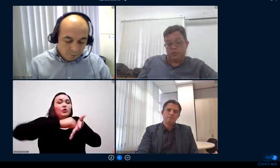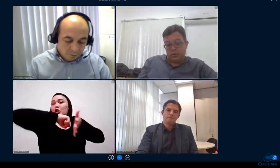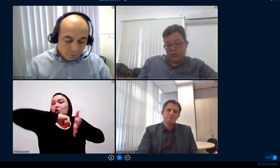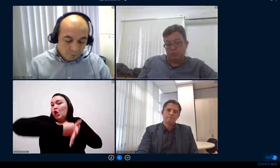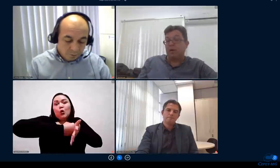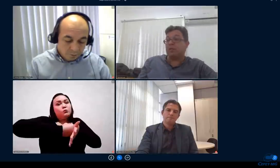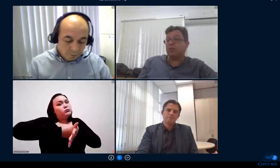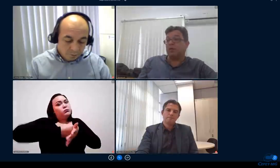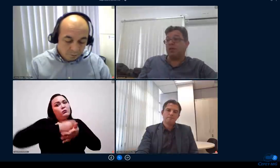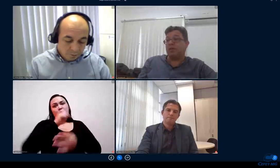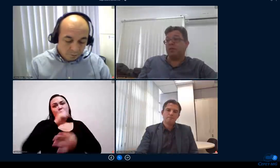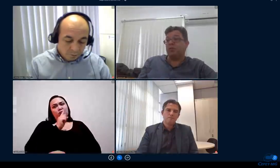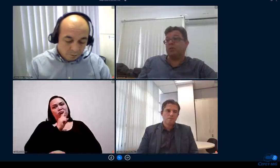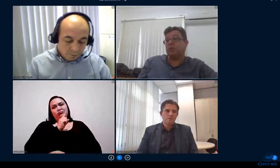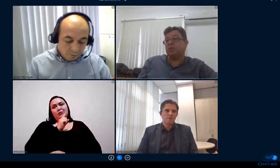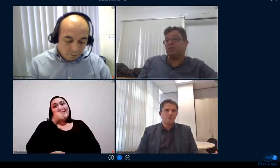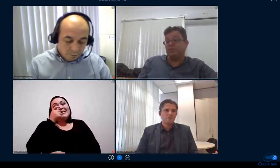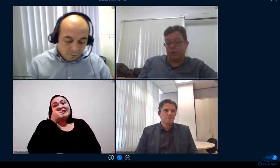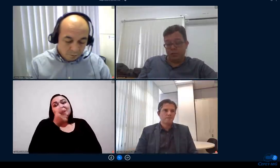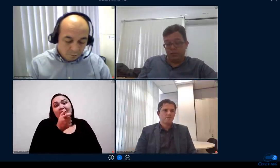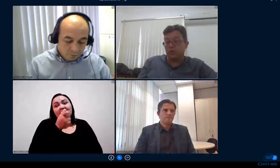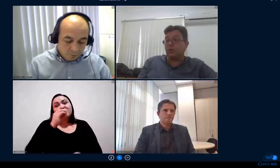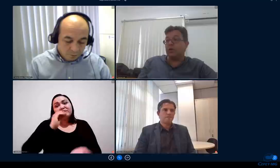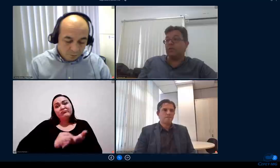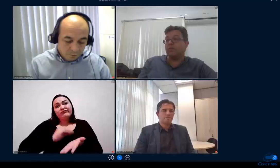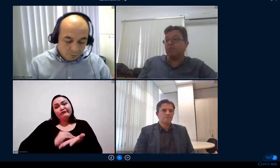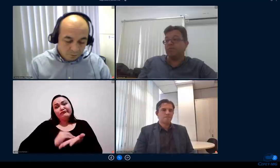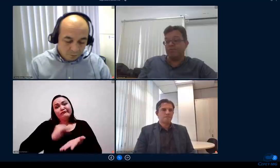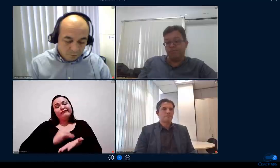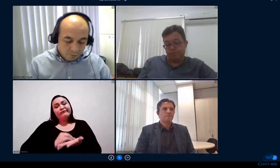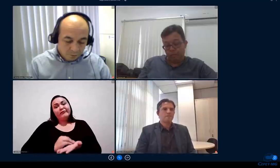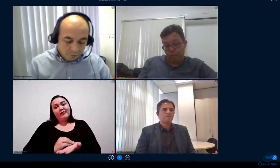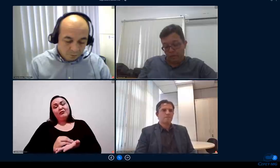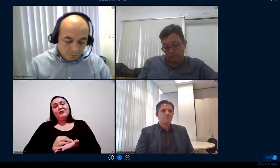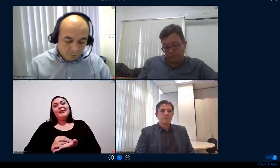a gente pensa o que fazer hoje com esses estudantes